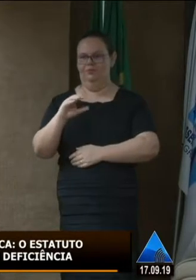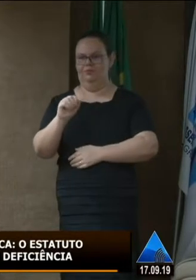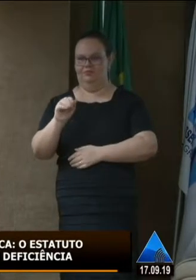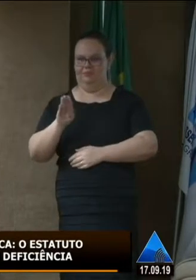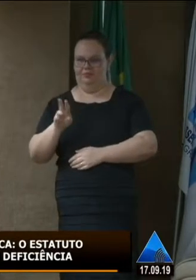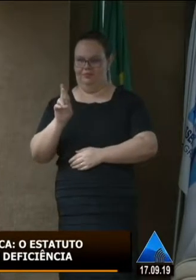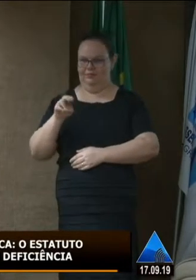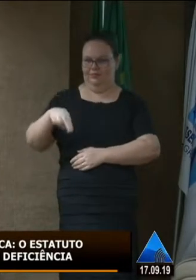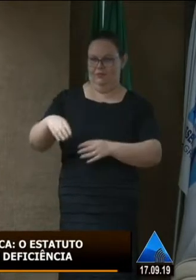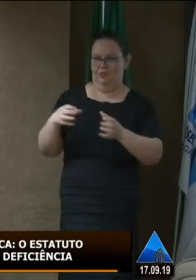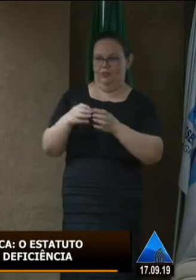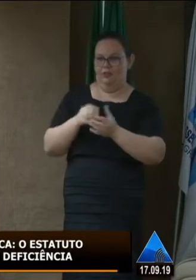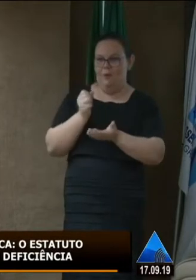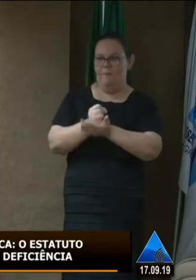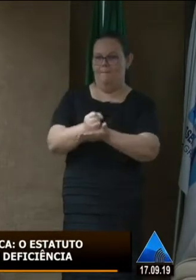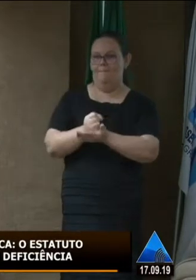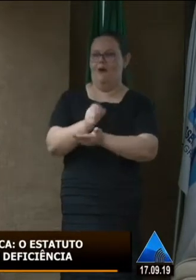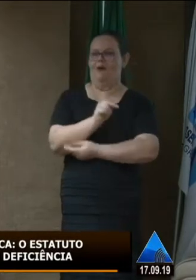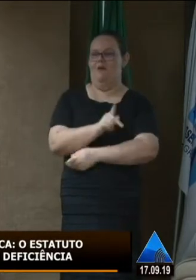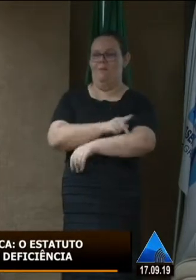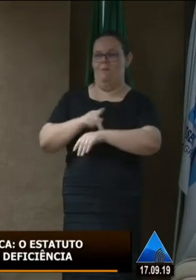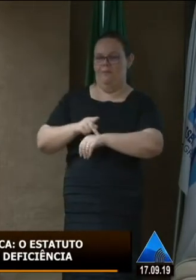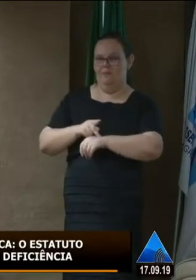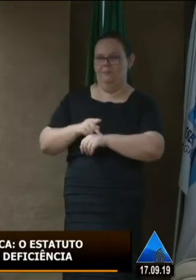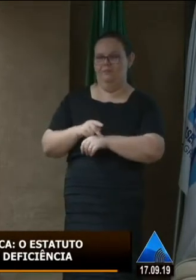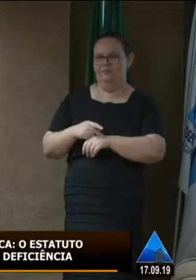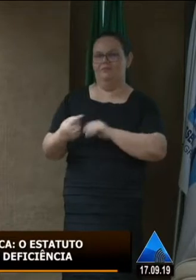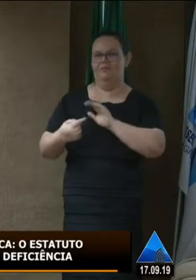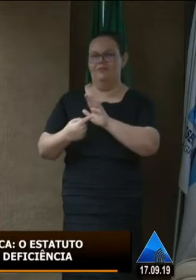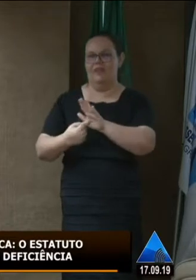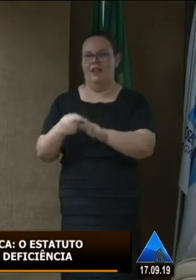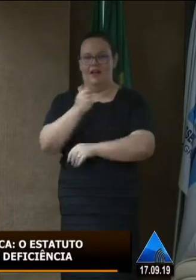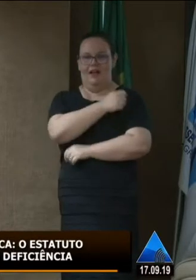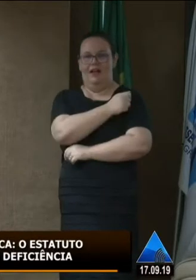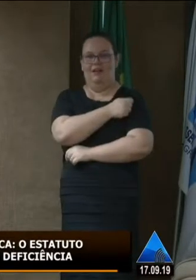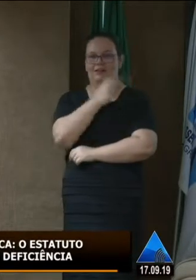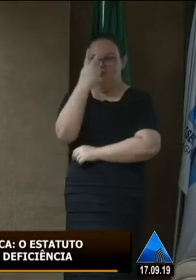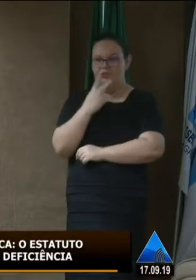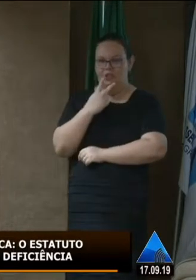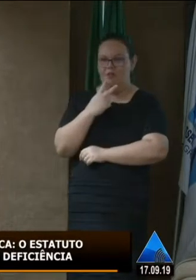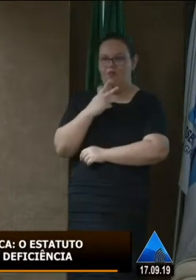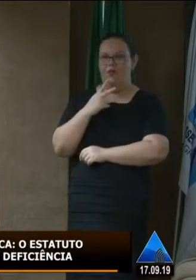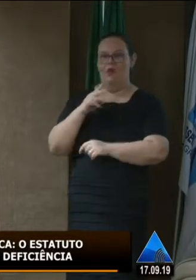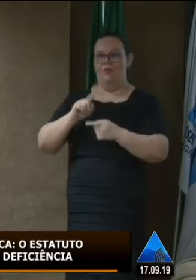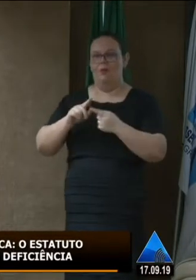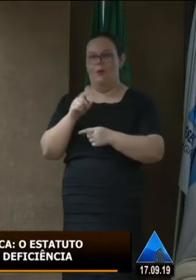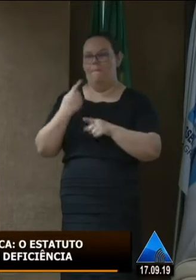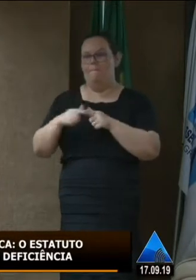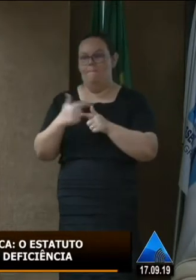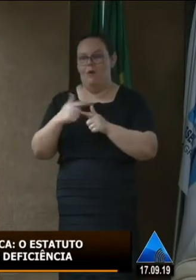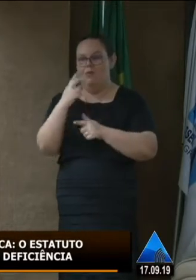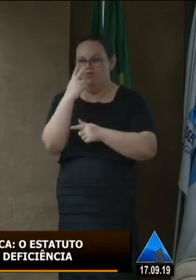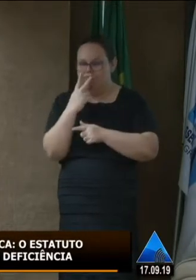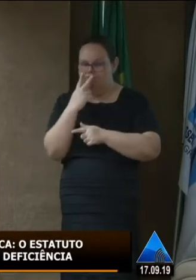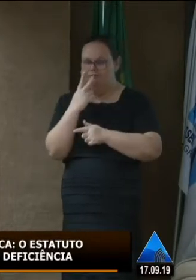apoio pedagógico que atende alunos da rede básica, alunos cegos e com baixa visão. Lá no CAP, eu gostaria